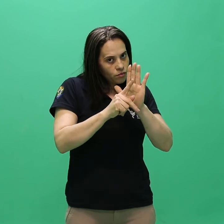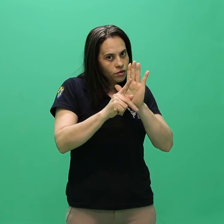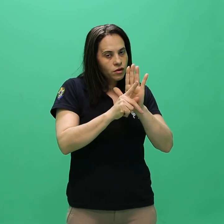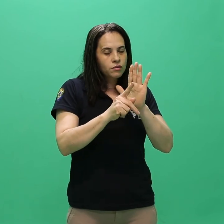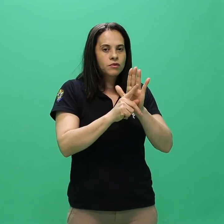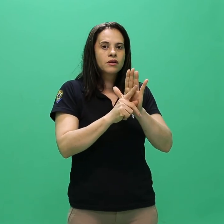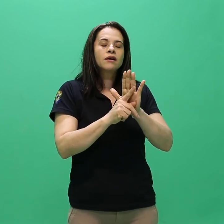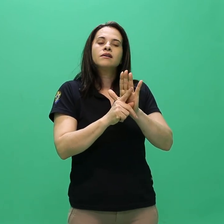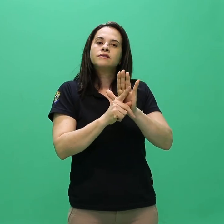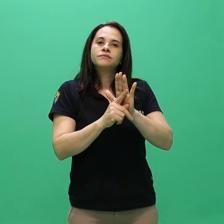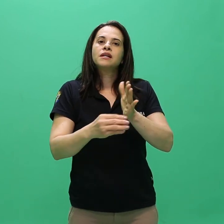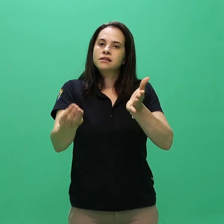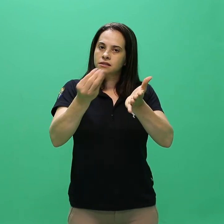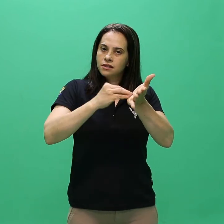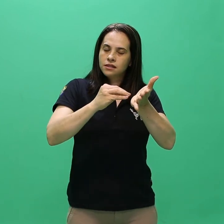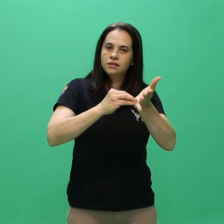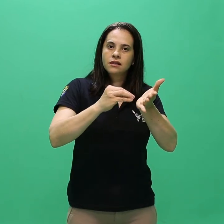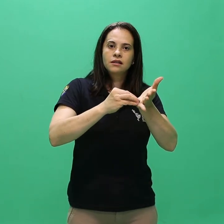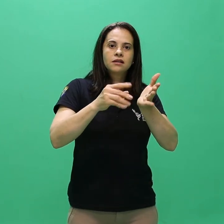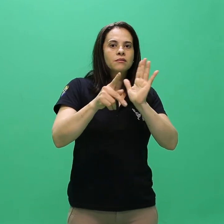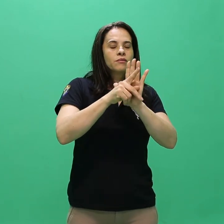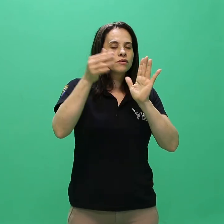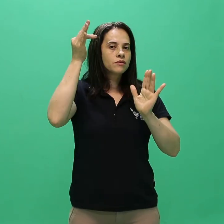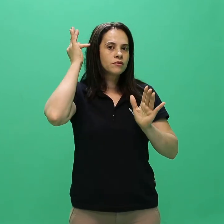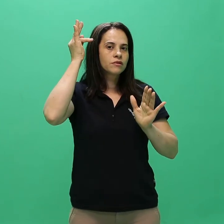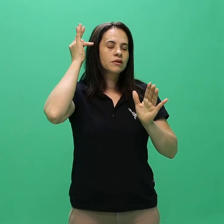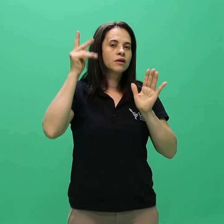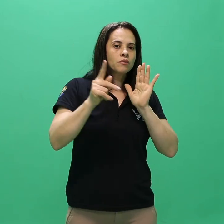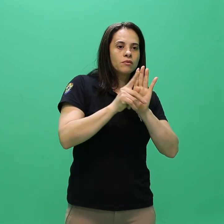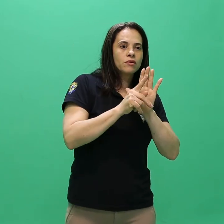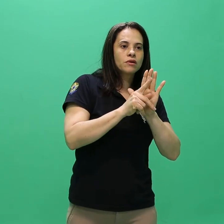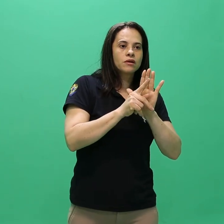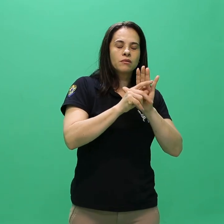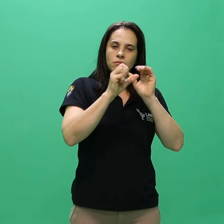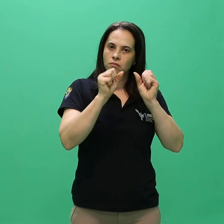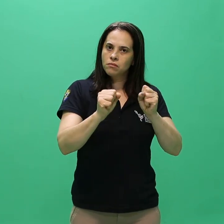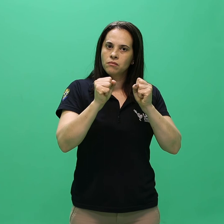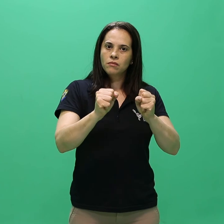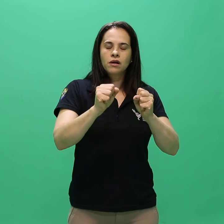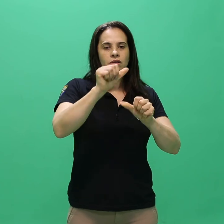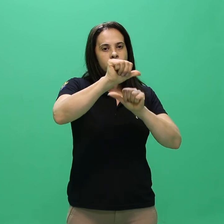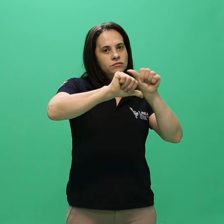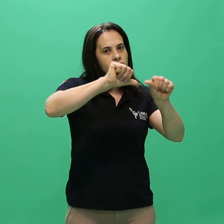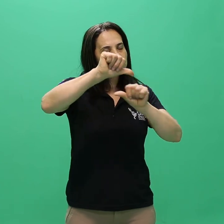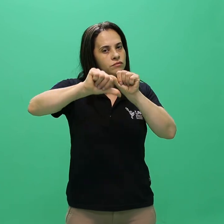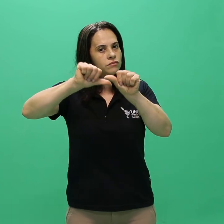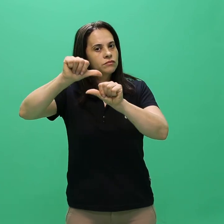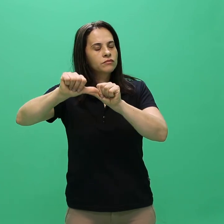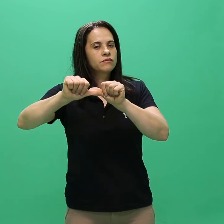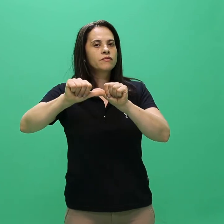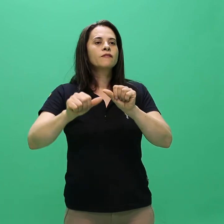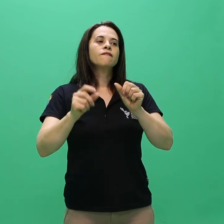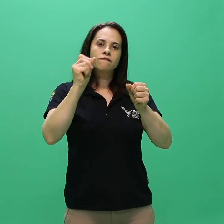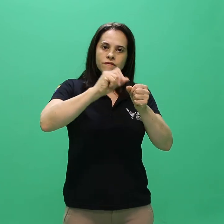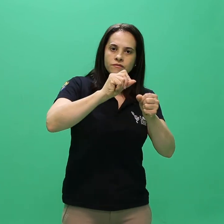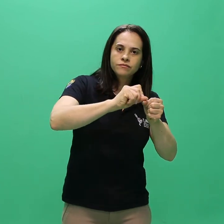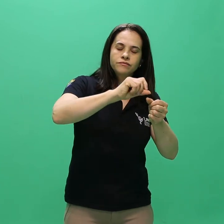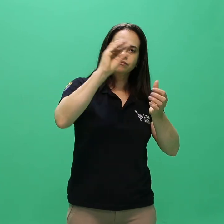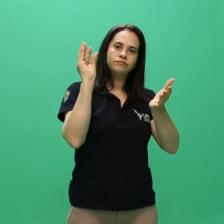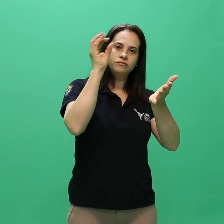os registros de aproveitamento de estudos, dispensando-se a abertura de processos individuais pelos